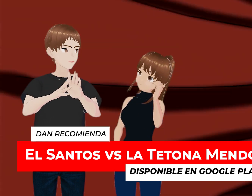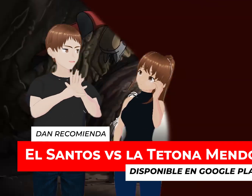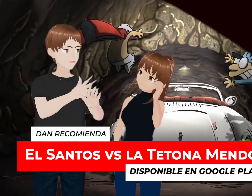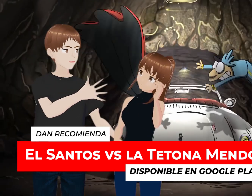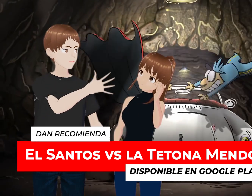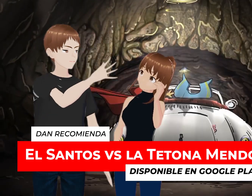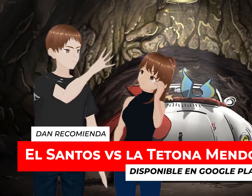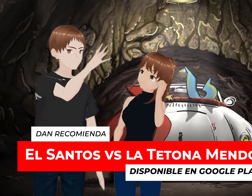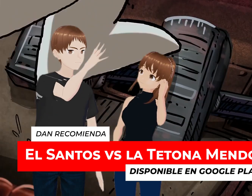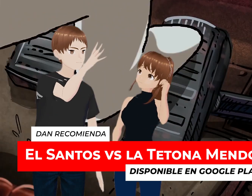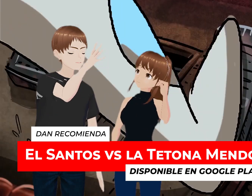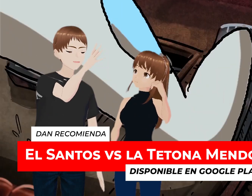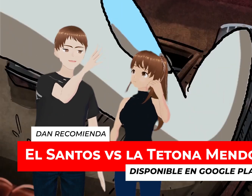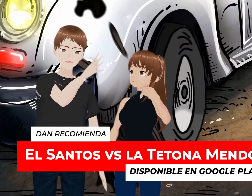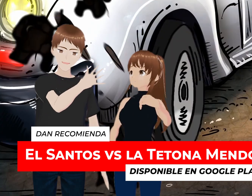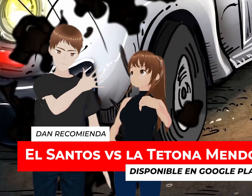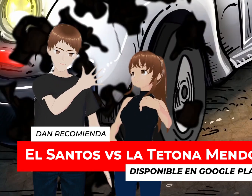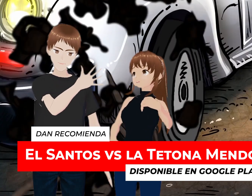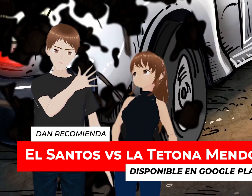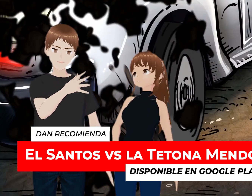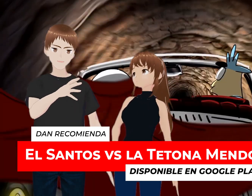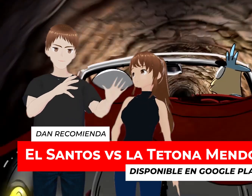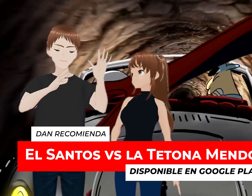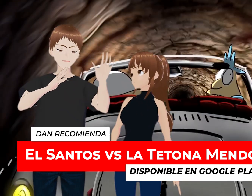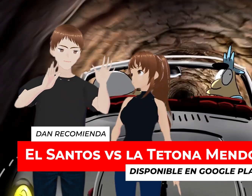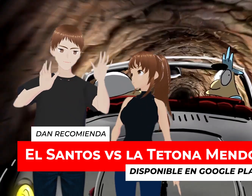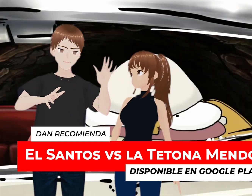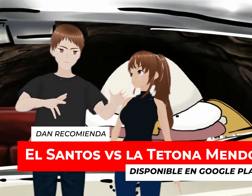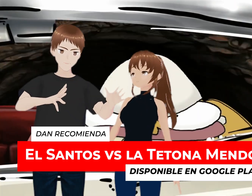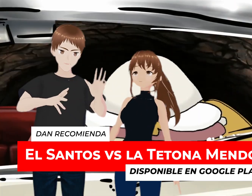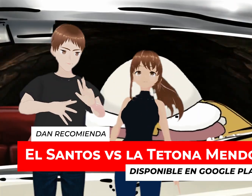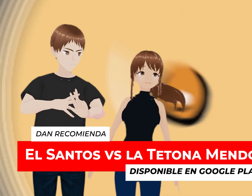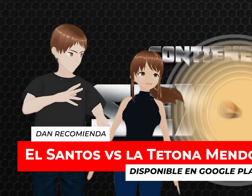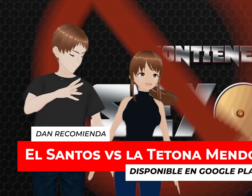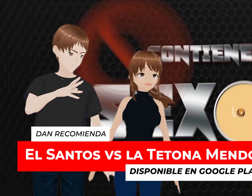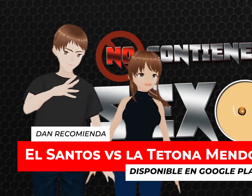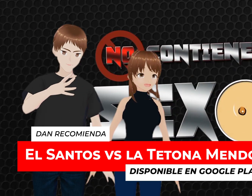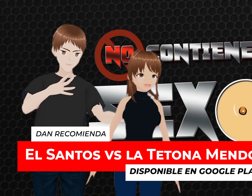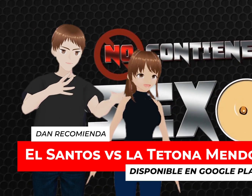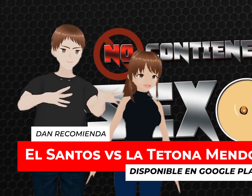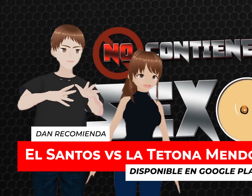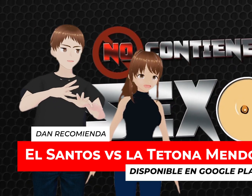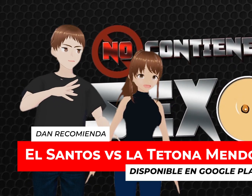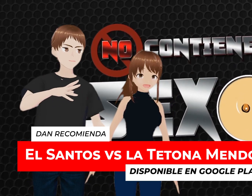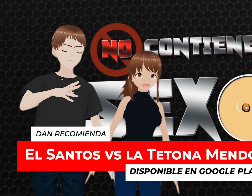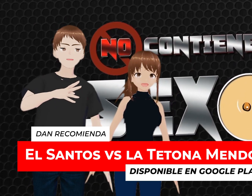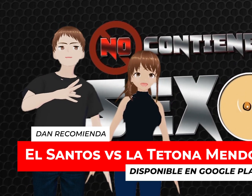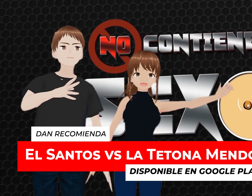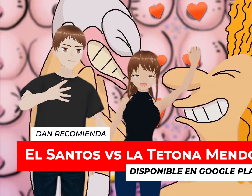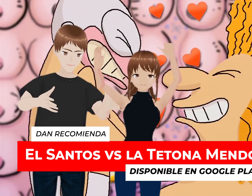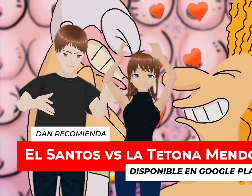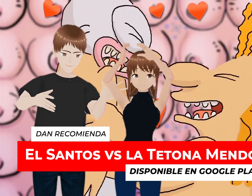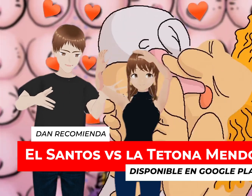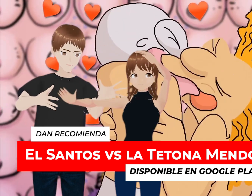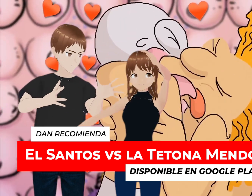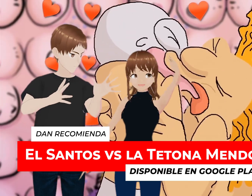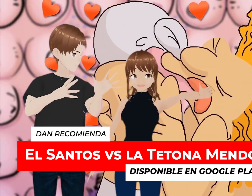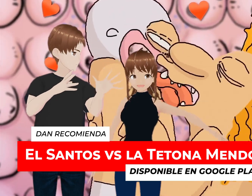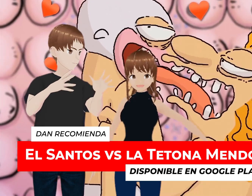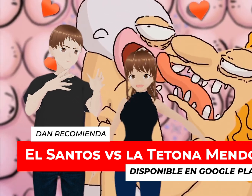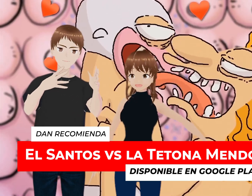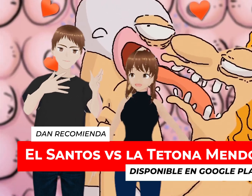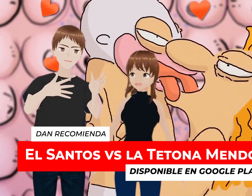La producción Que se ha hecho Lo voy decir directamente Y eso que tengo Cuates que trabajan En animación En el sector En México Usualmente es muy pobre